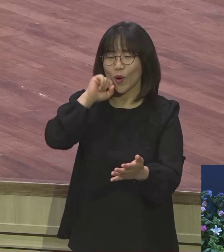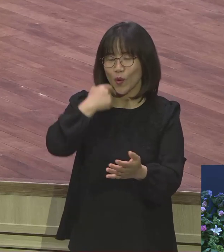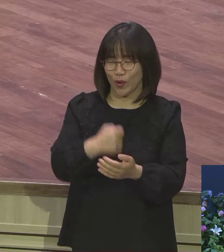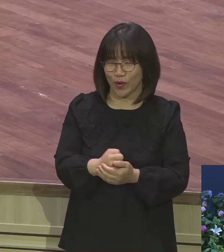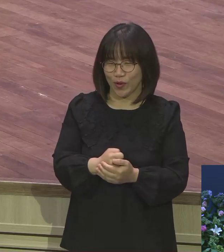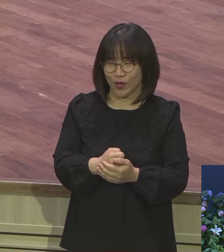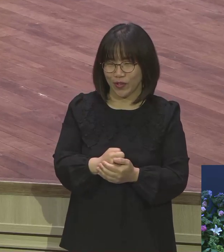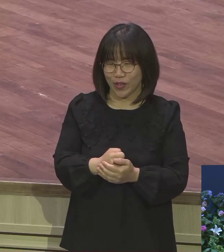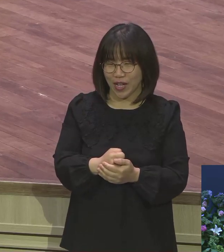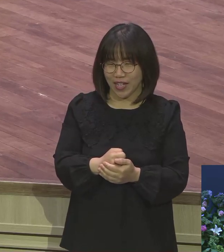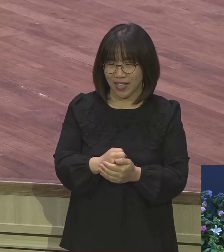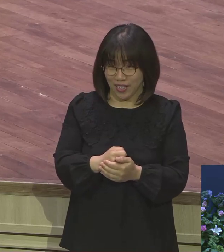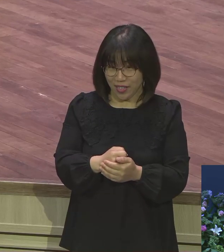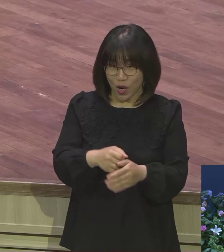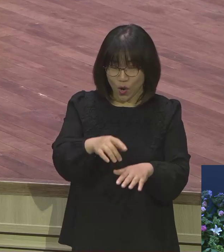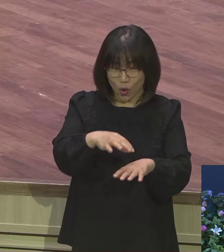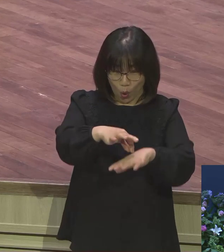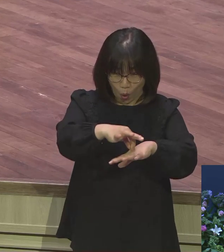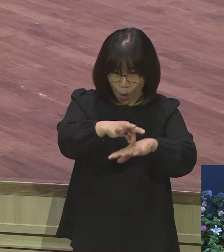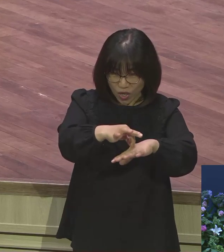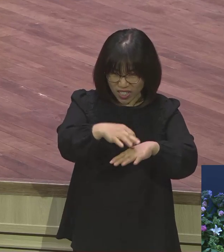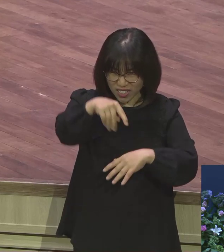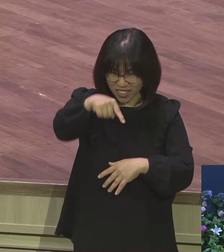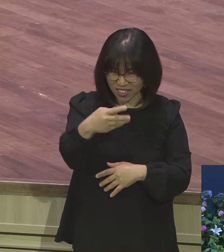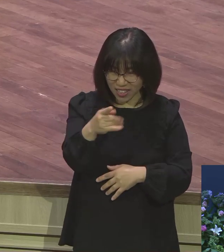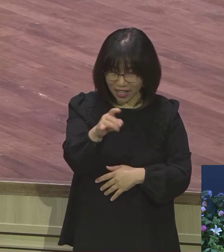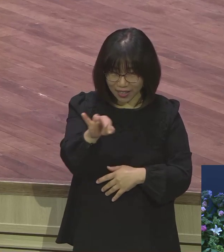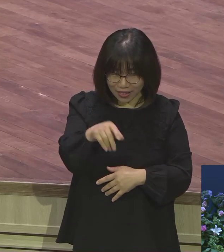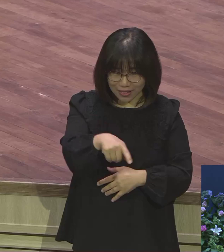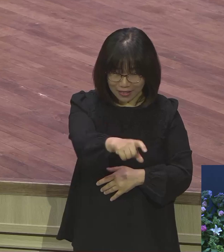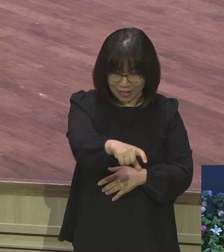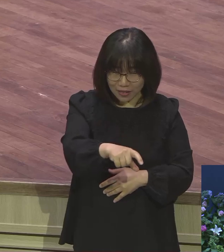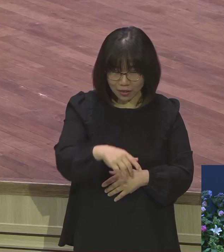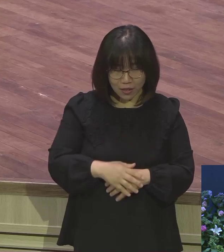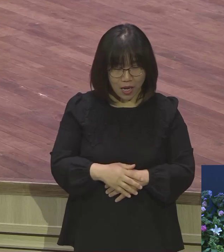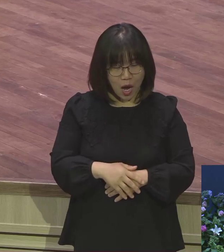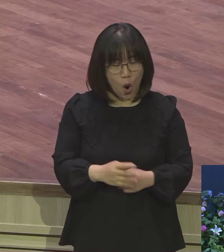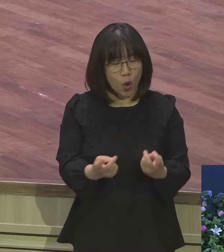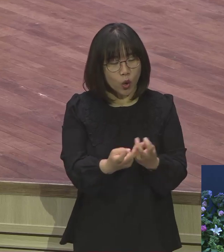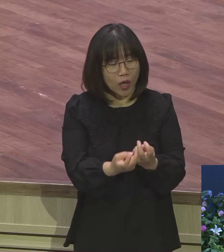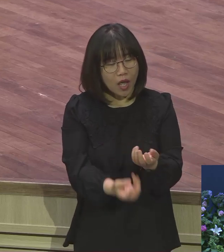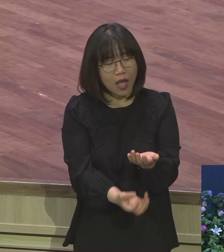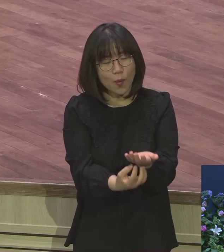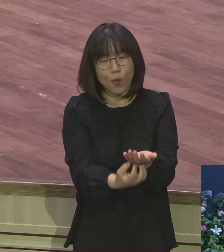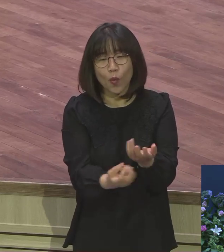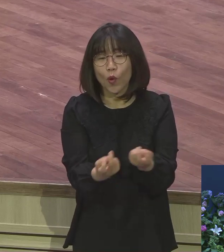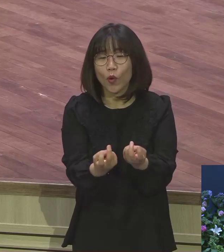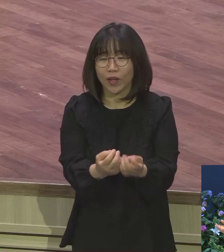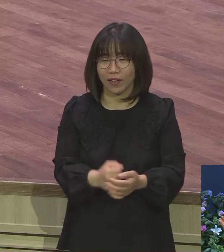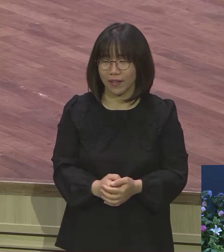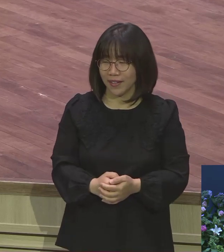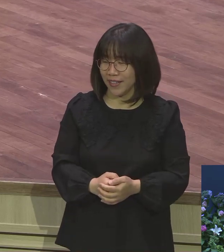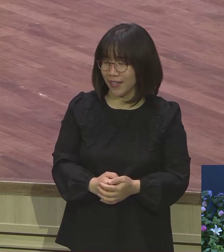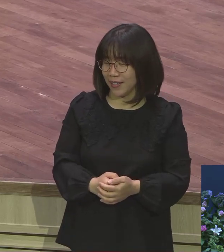스테이크를 시키면요. 스테이크를 어떻게 해줄까요? 이렇게 나온다고. 보통 우리 한국 사람들은 미디움 이럴 뿐입니다.